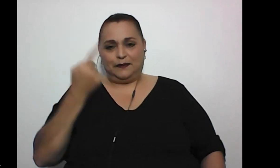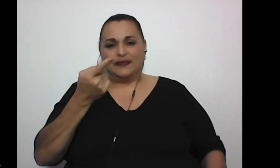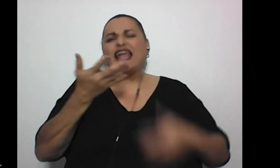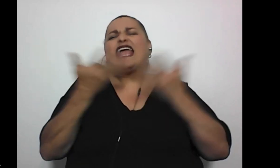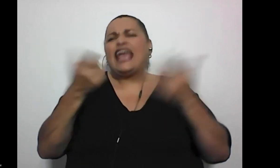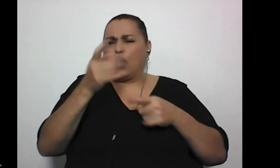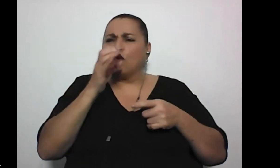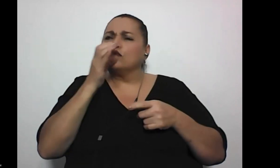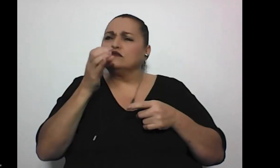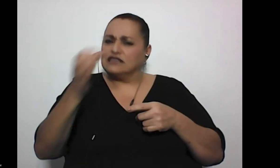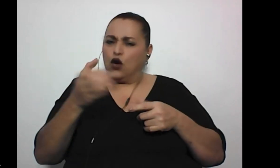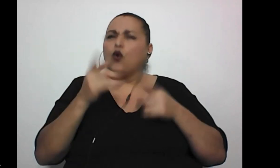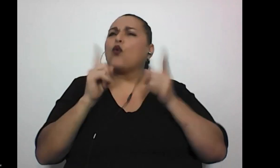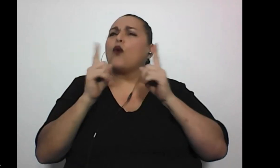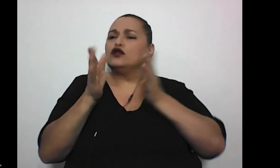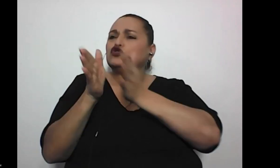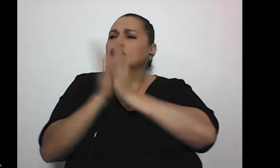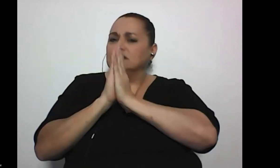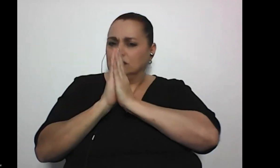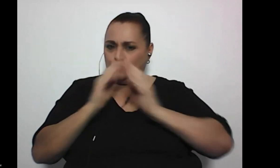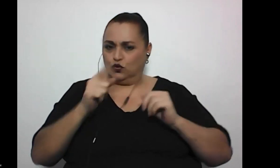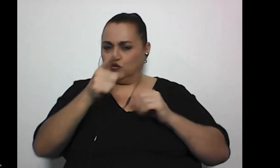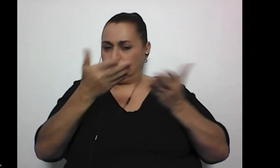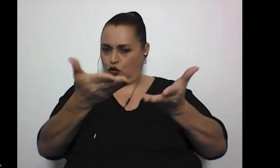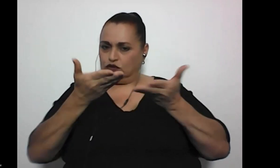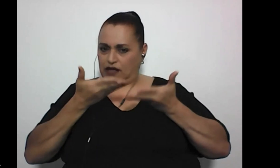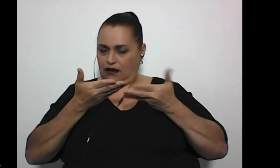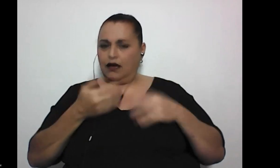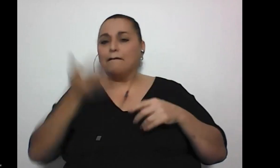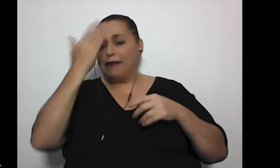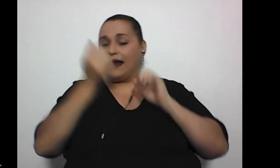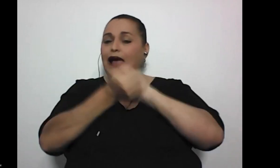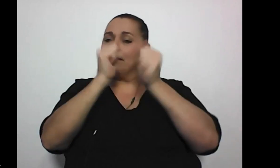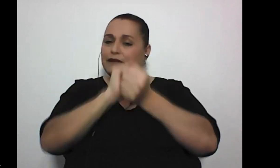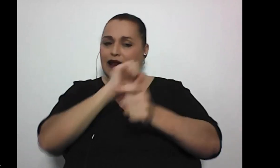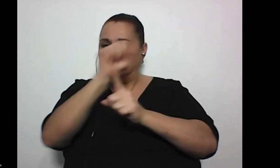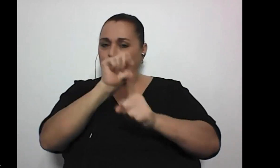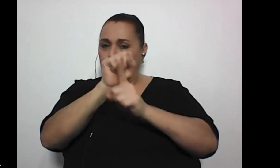¿qué consejo, qué solicitud nos darías para cambiar esto?